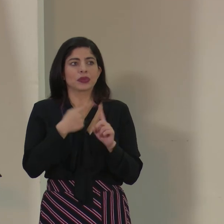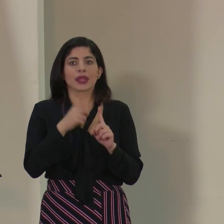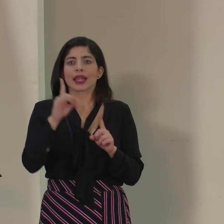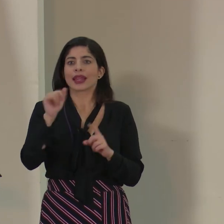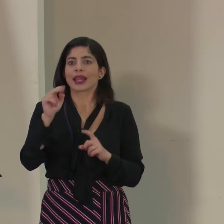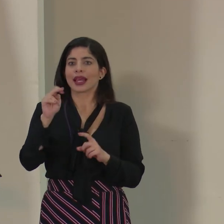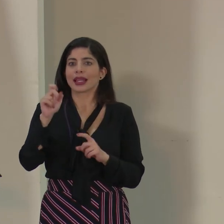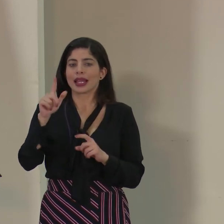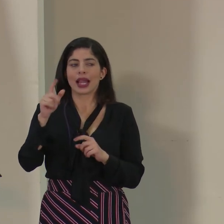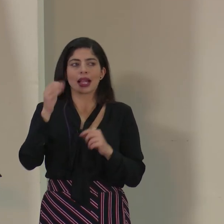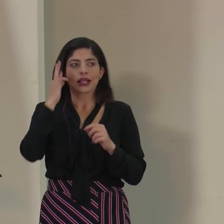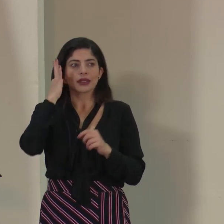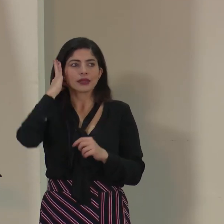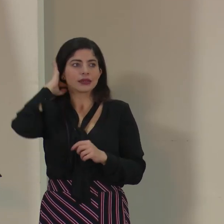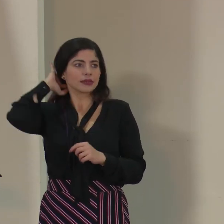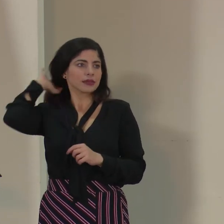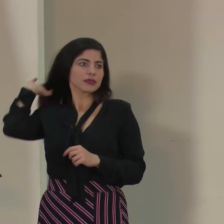Daniel.